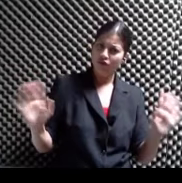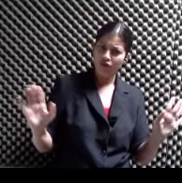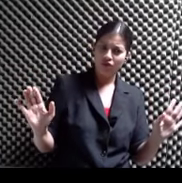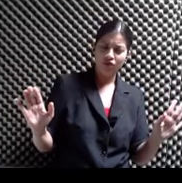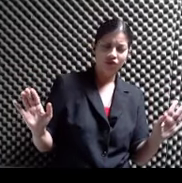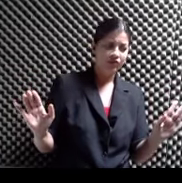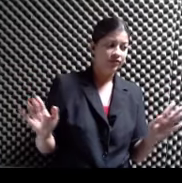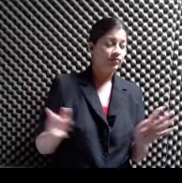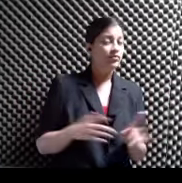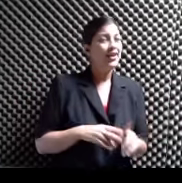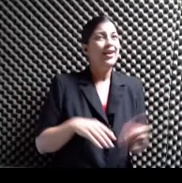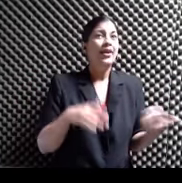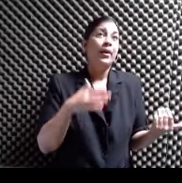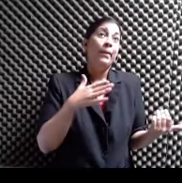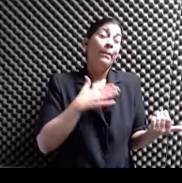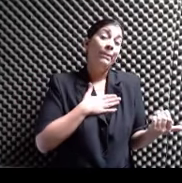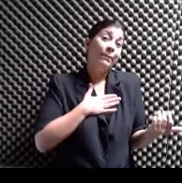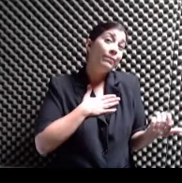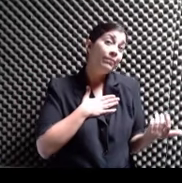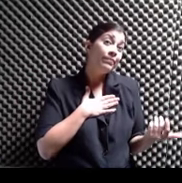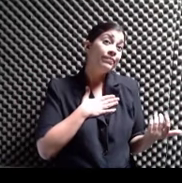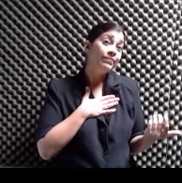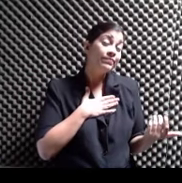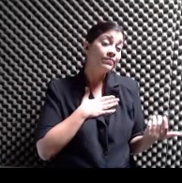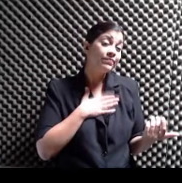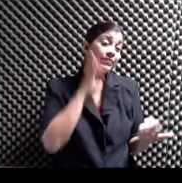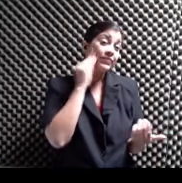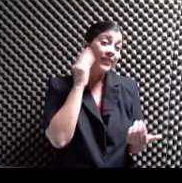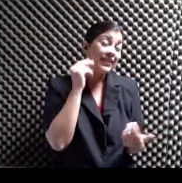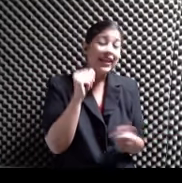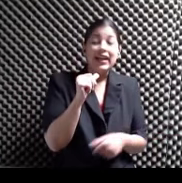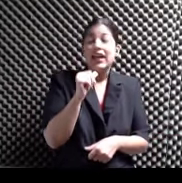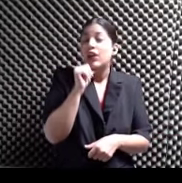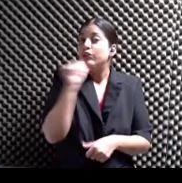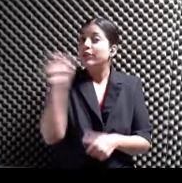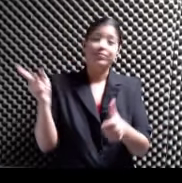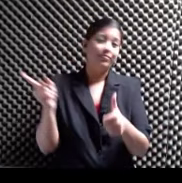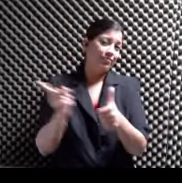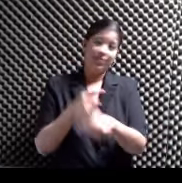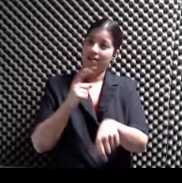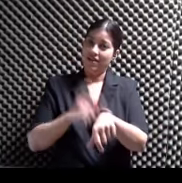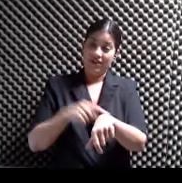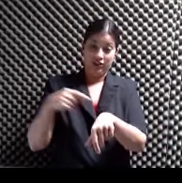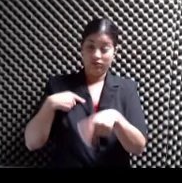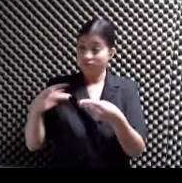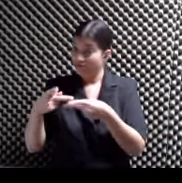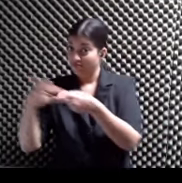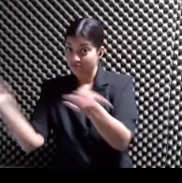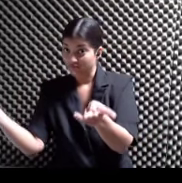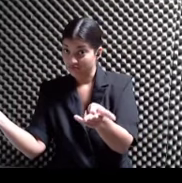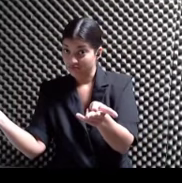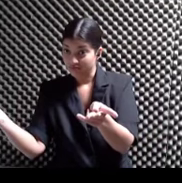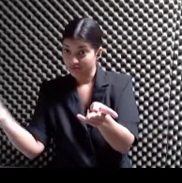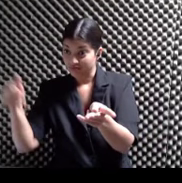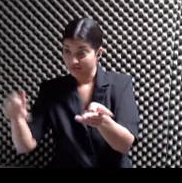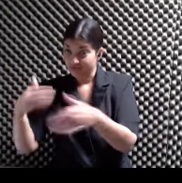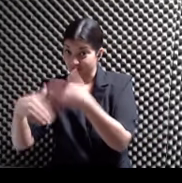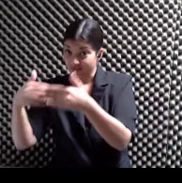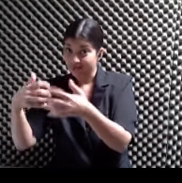publico Aunque sí el primero en Puerto Rico Tengo uno publicado en México En el 2009 Y otro en Guatemala En el